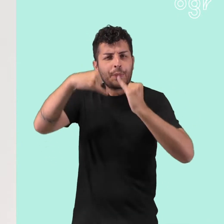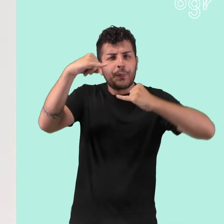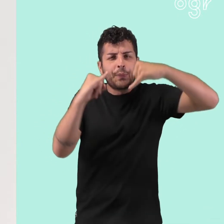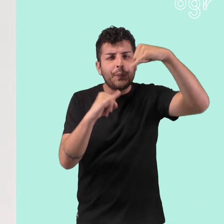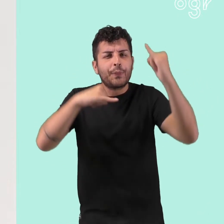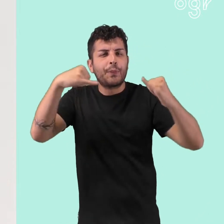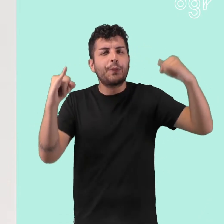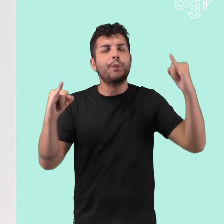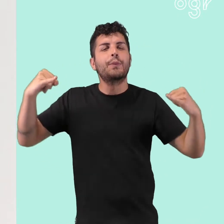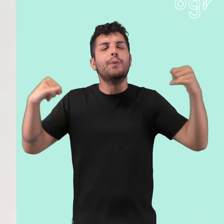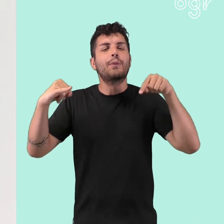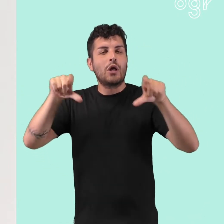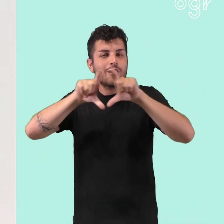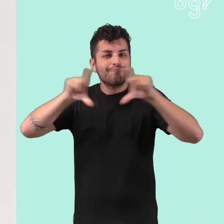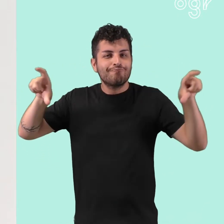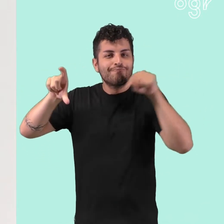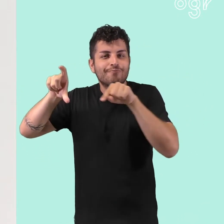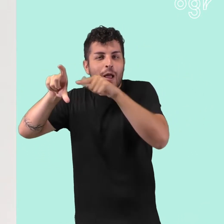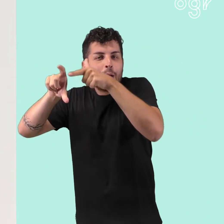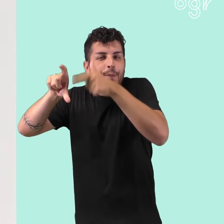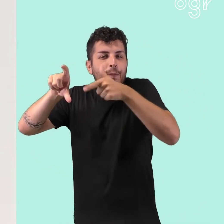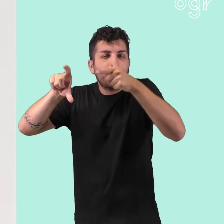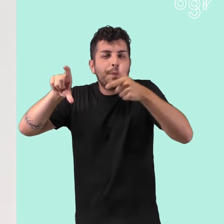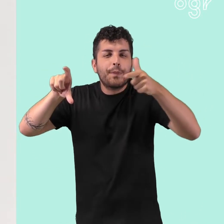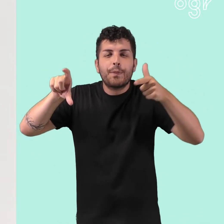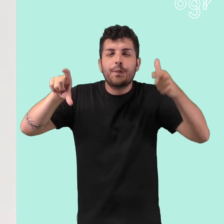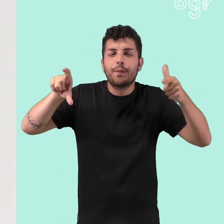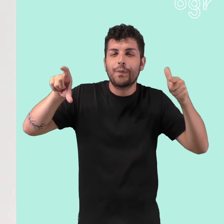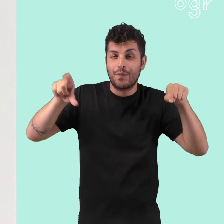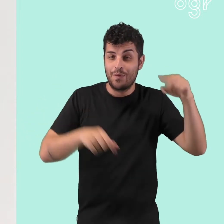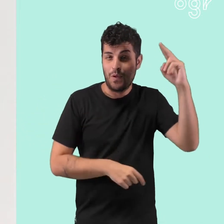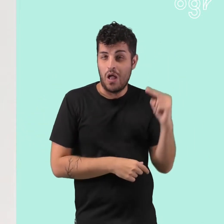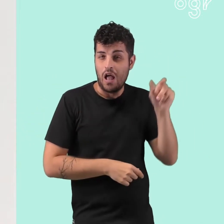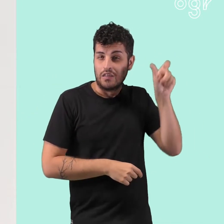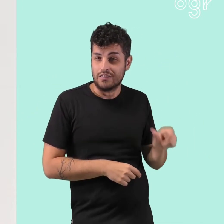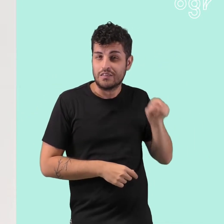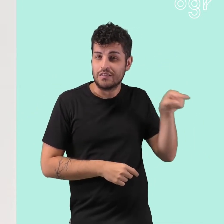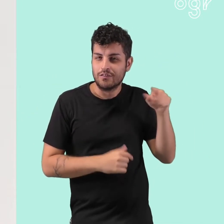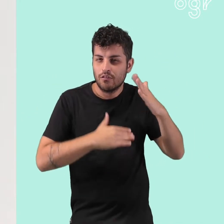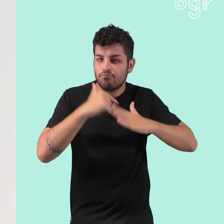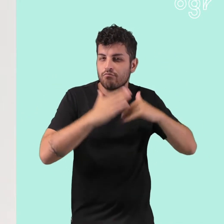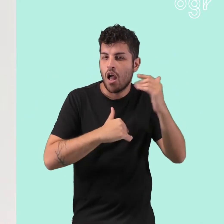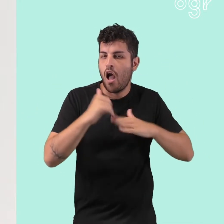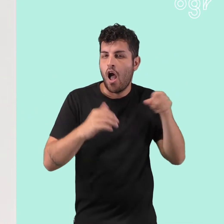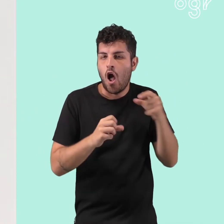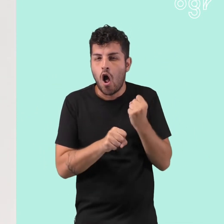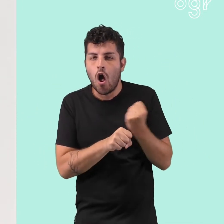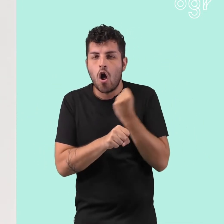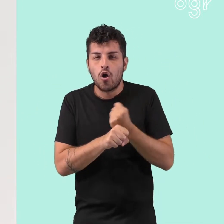una serie di xilografie realizzate a partire da lastre intagliate a laser. L'artista parte da disegni